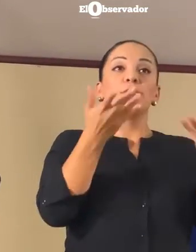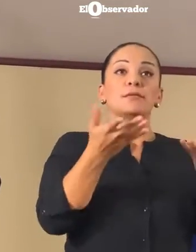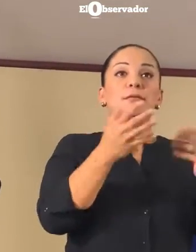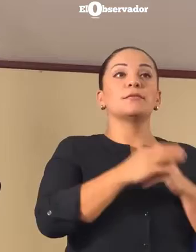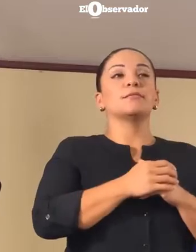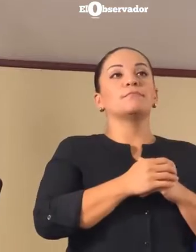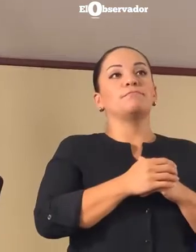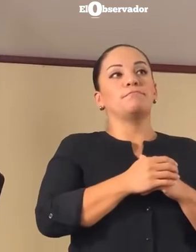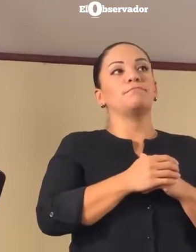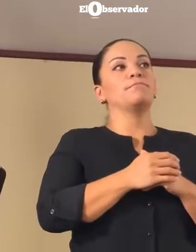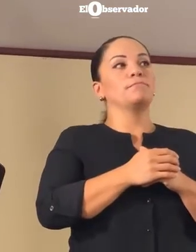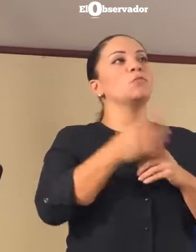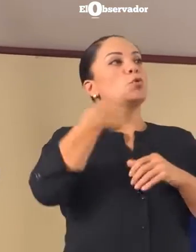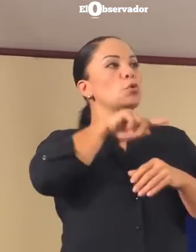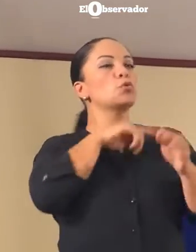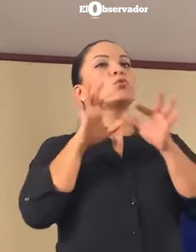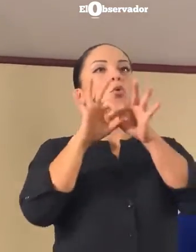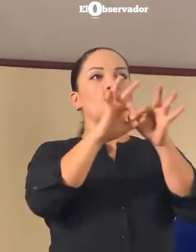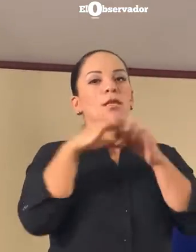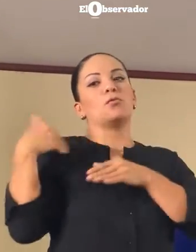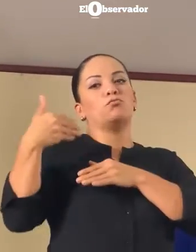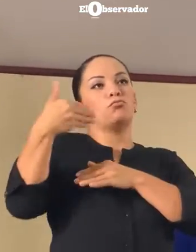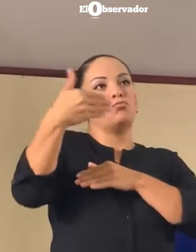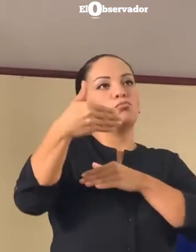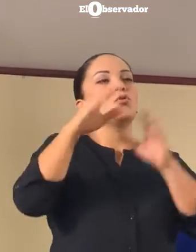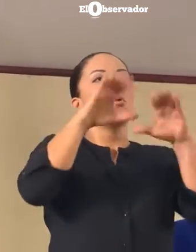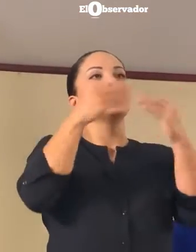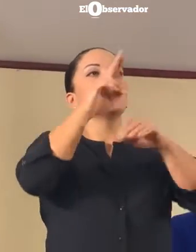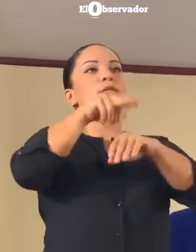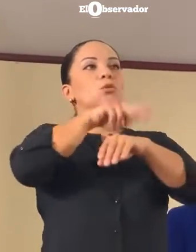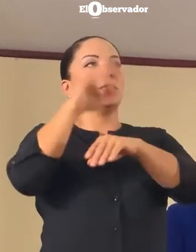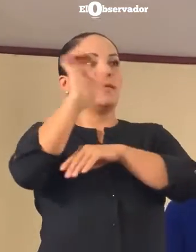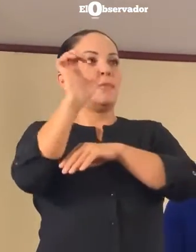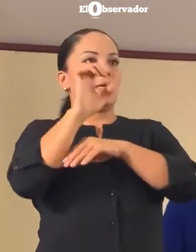días estamos coordinando esto con la Comisión Nacional de Emergencias